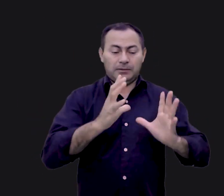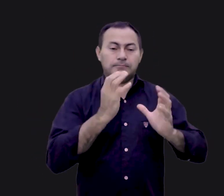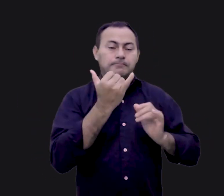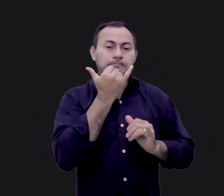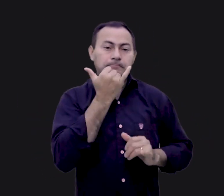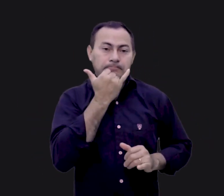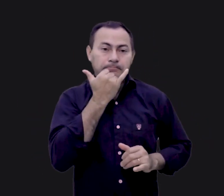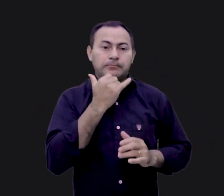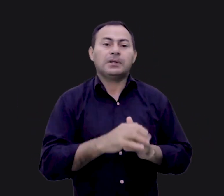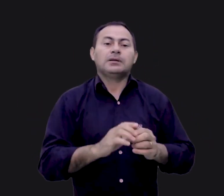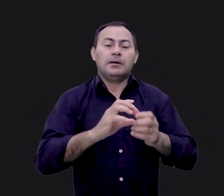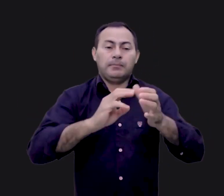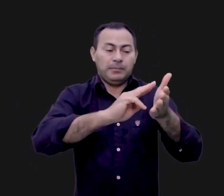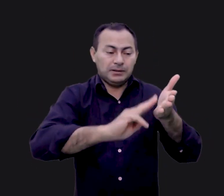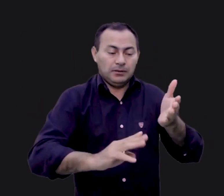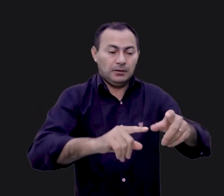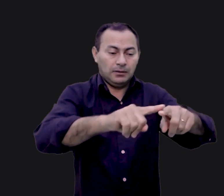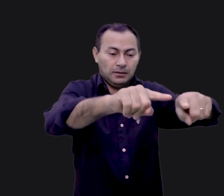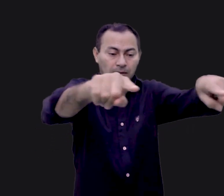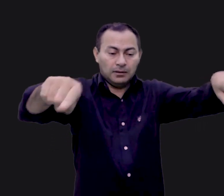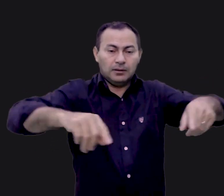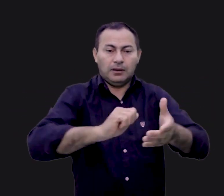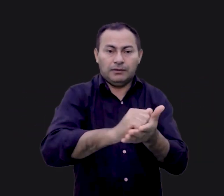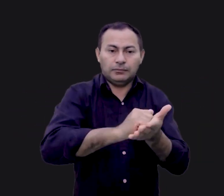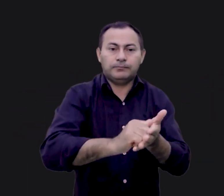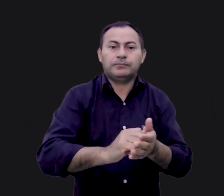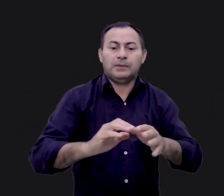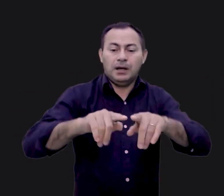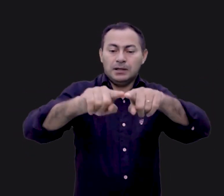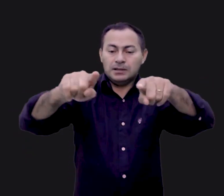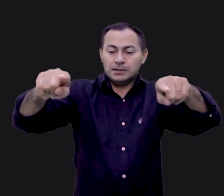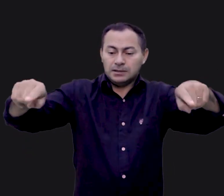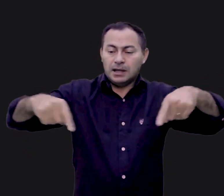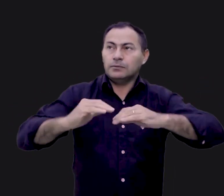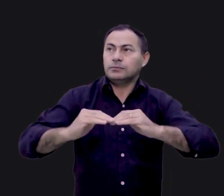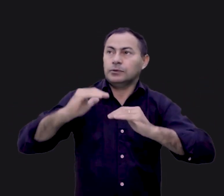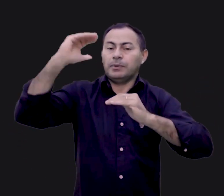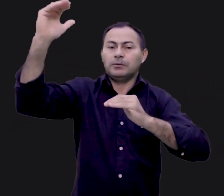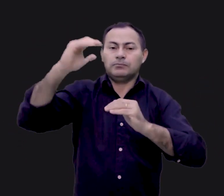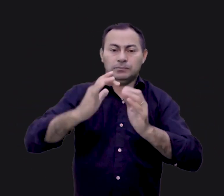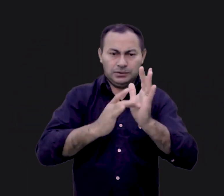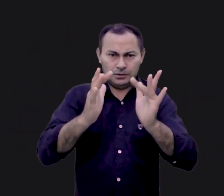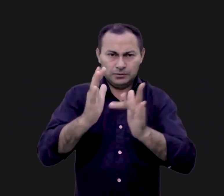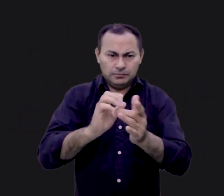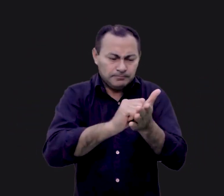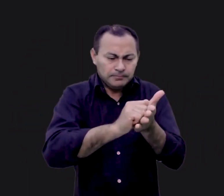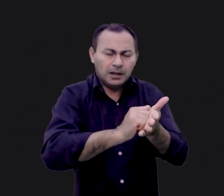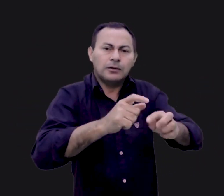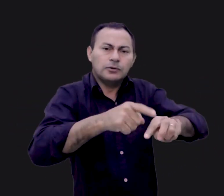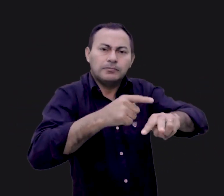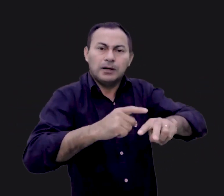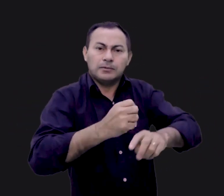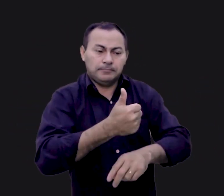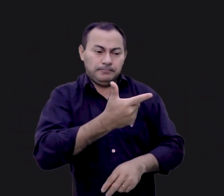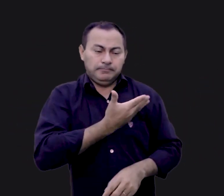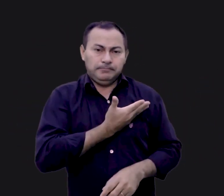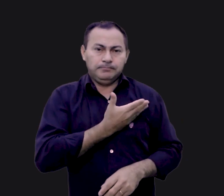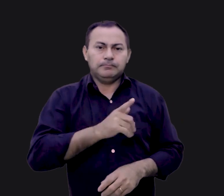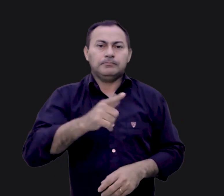mensagem do lavatório. Na sala superior, Jesus estava lavando os pés dos apóstolos. Você lembra disso? Após ele